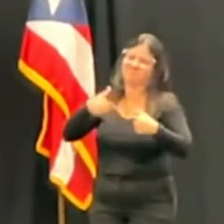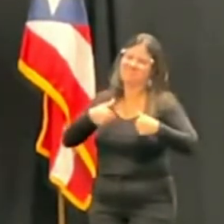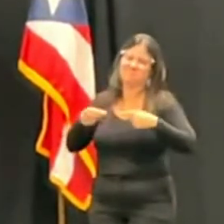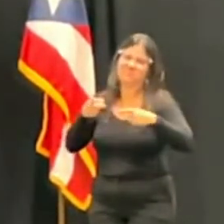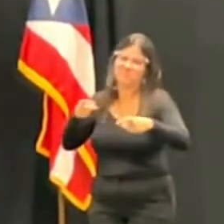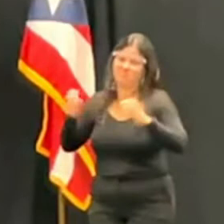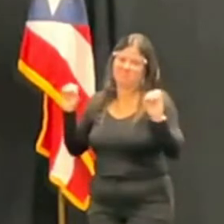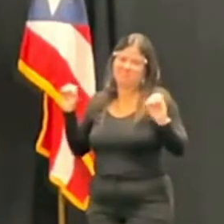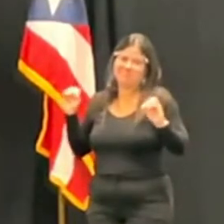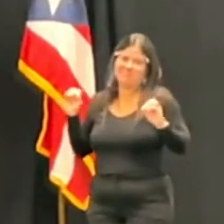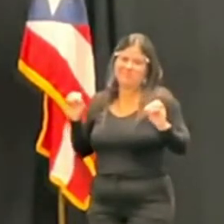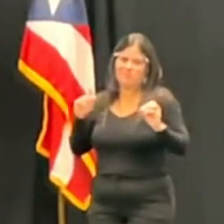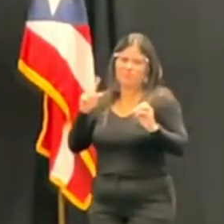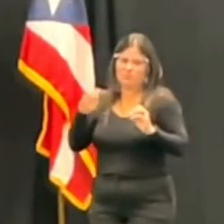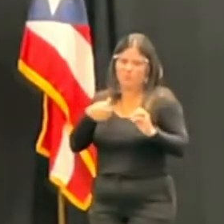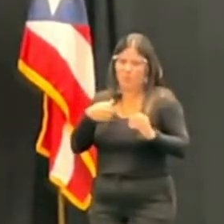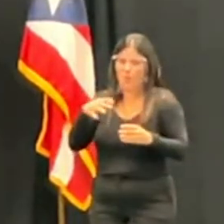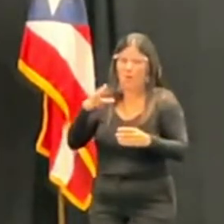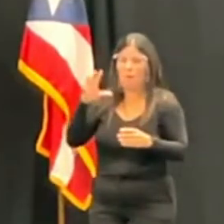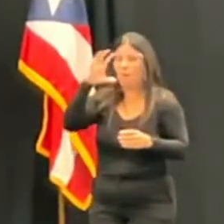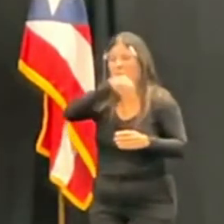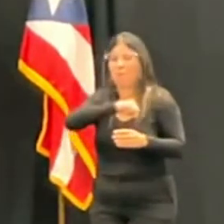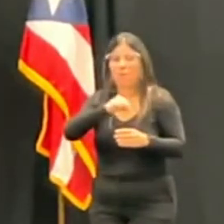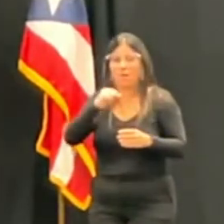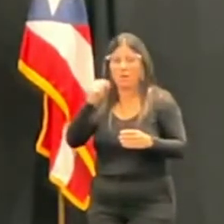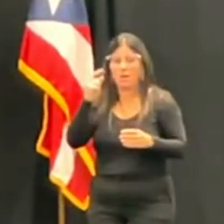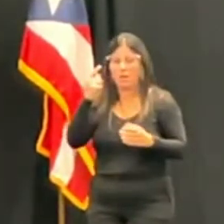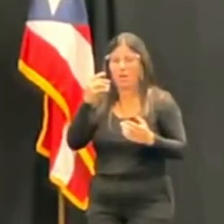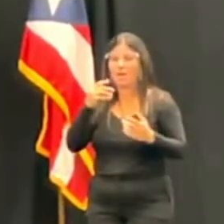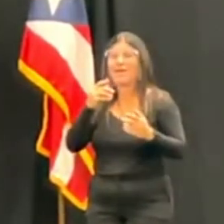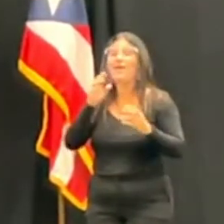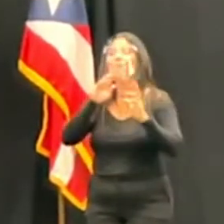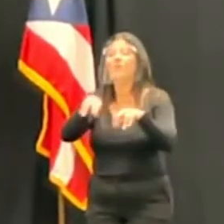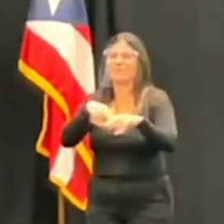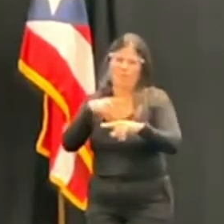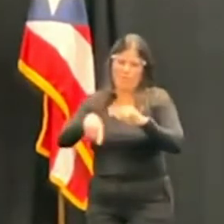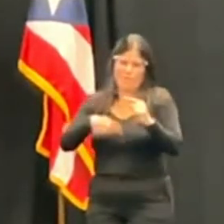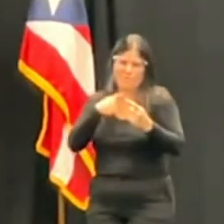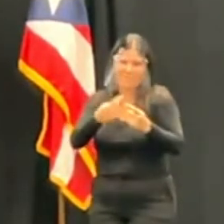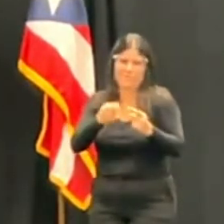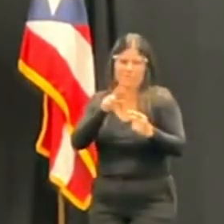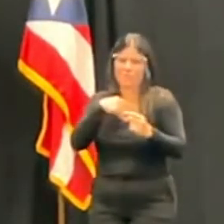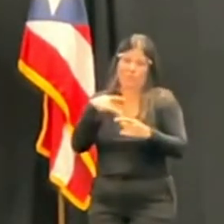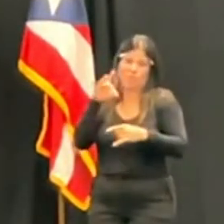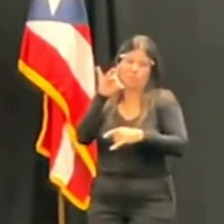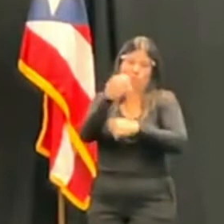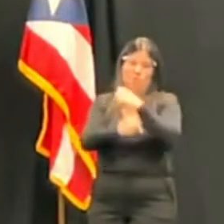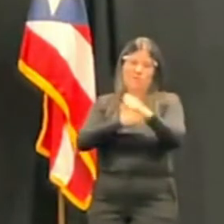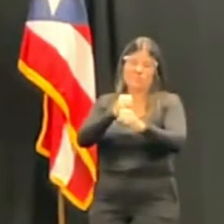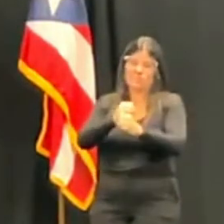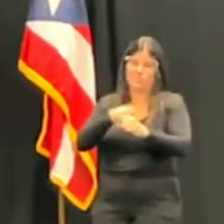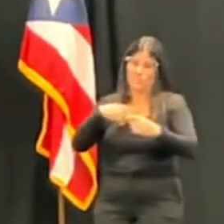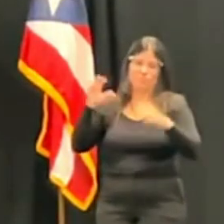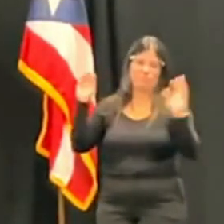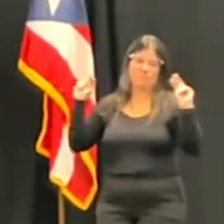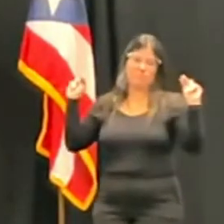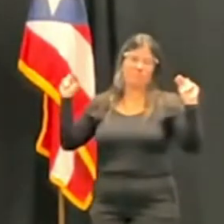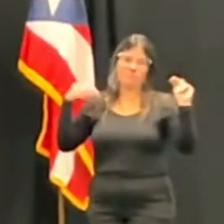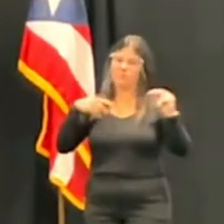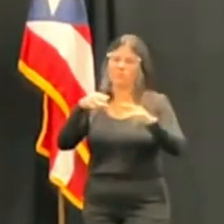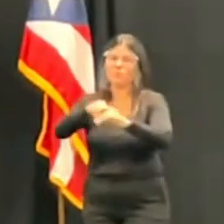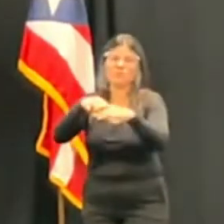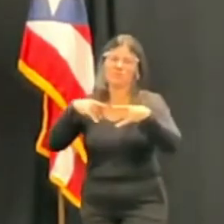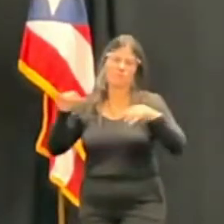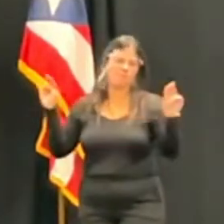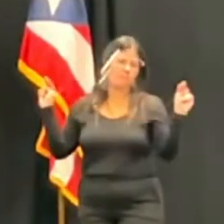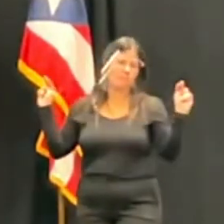especulando al contestar esa pregunta. Realmente ya hace ocho años que no me toca estar en ese proceso. ¿Pero hay